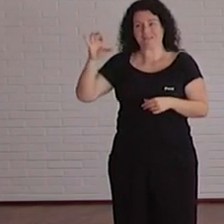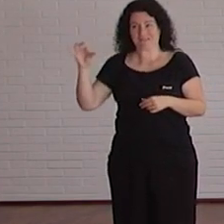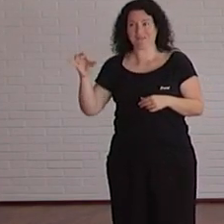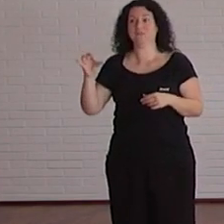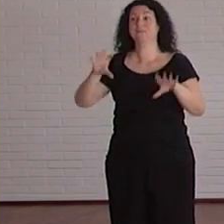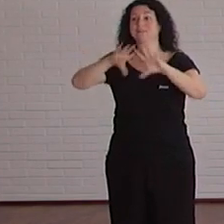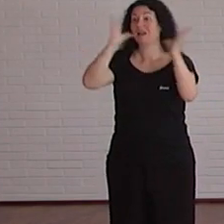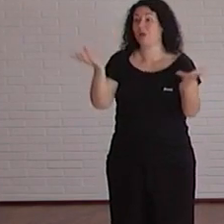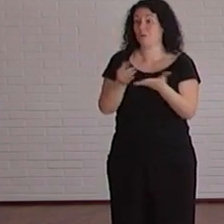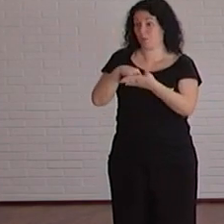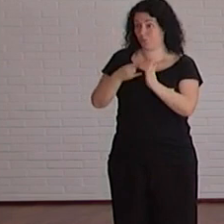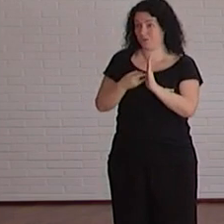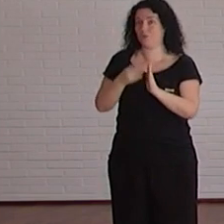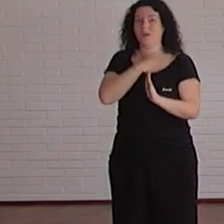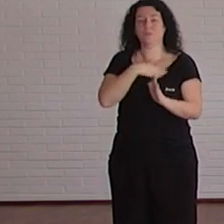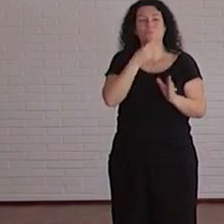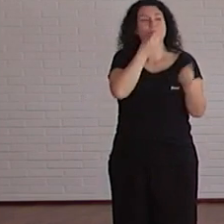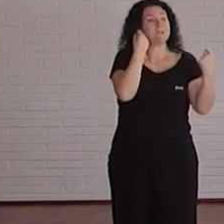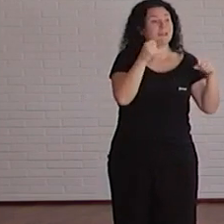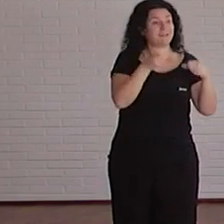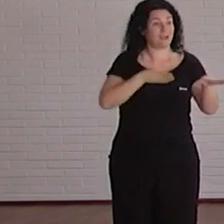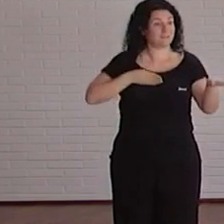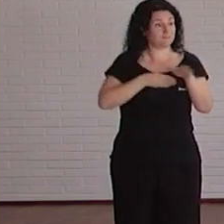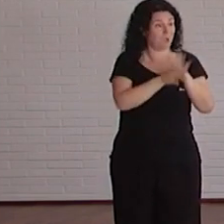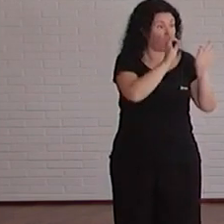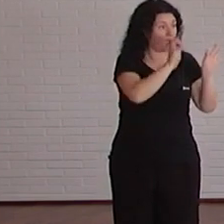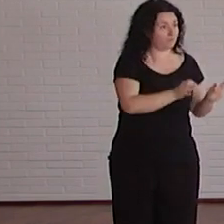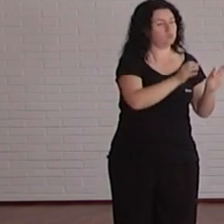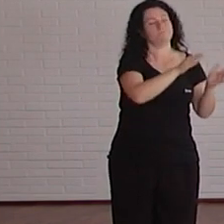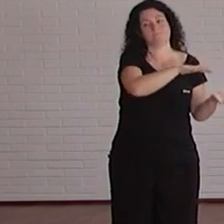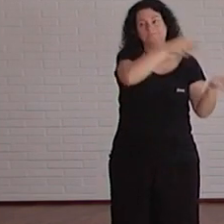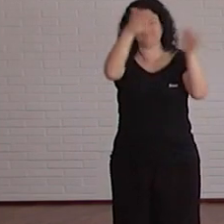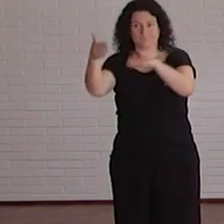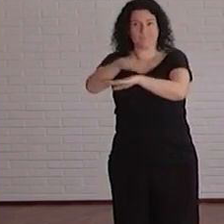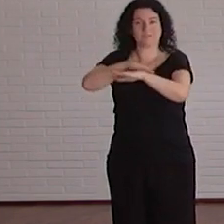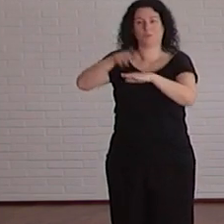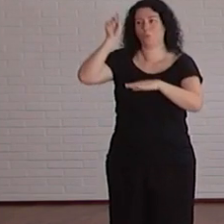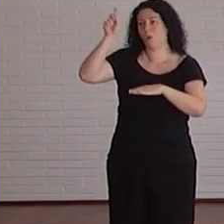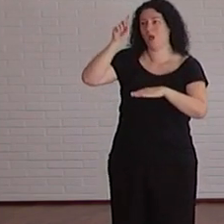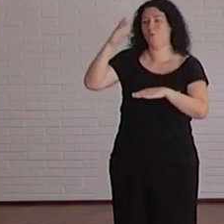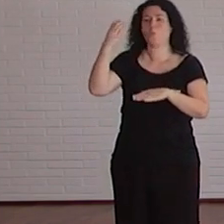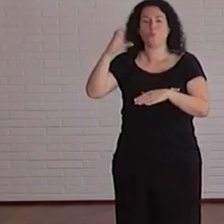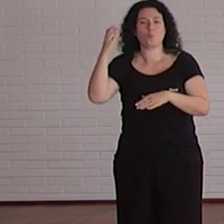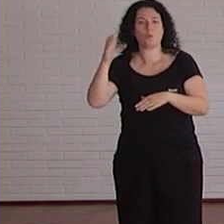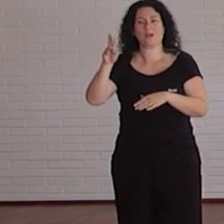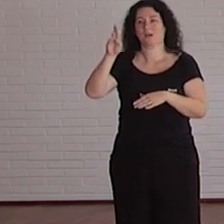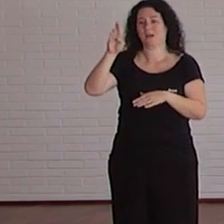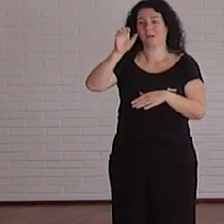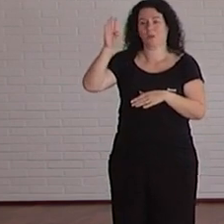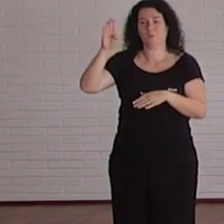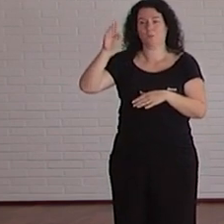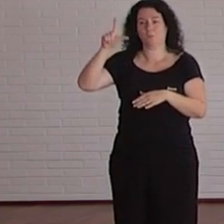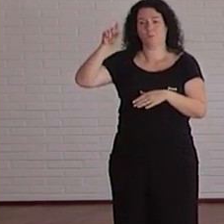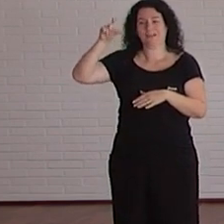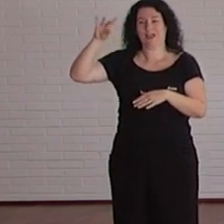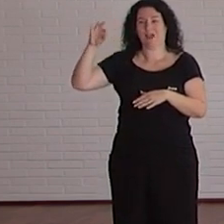cuyo objetivo es exportar las buenas prácticas de accesibilidad a universidades y ministerios de educación de Cuba República Dominicana y Costa